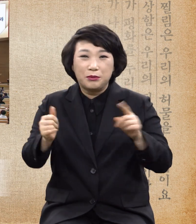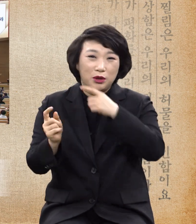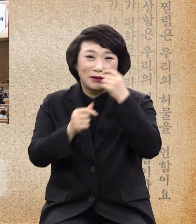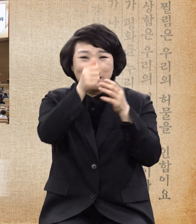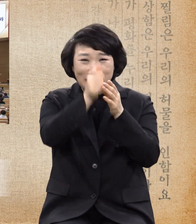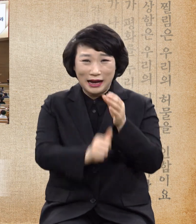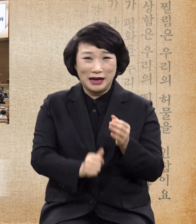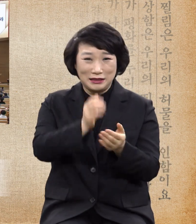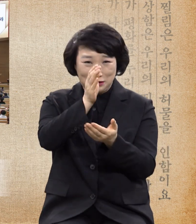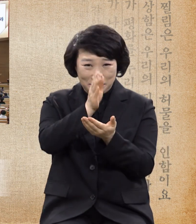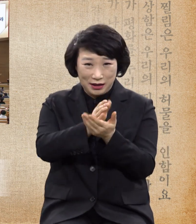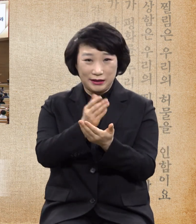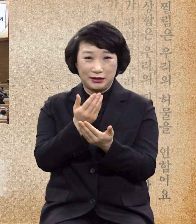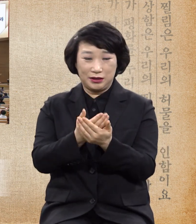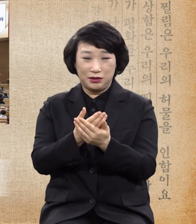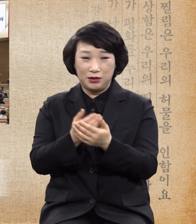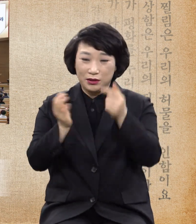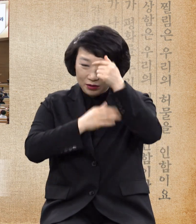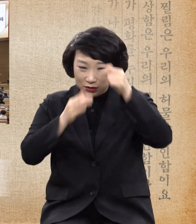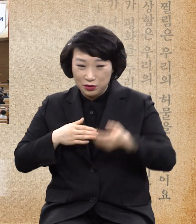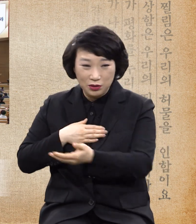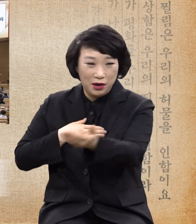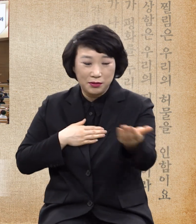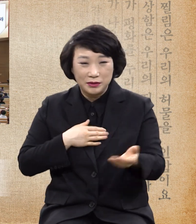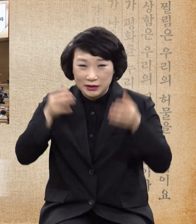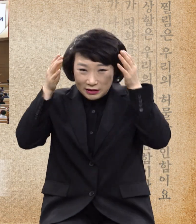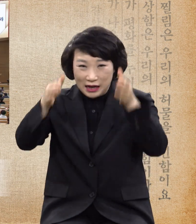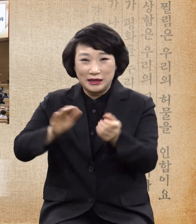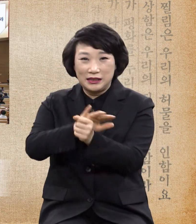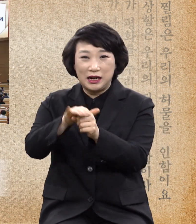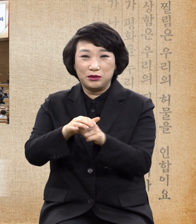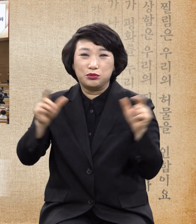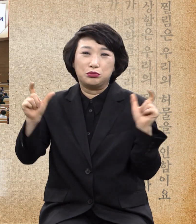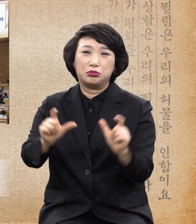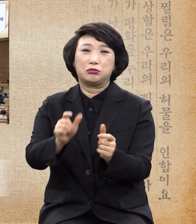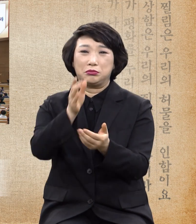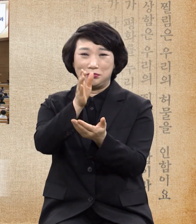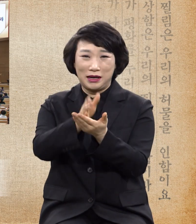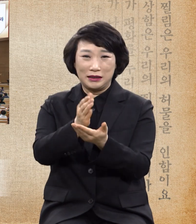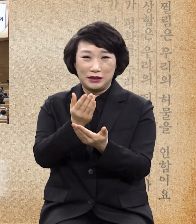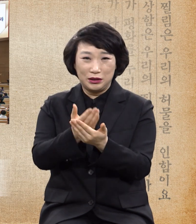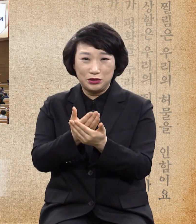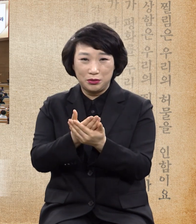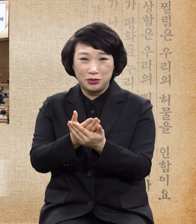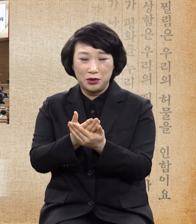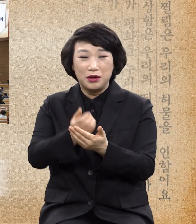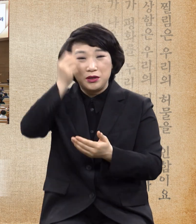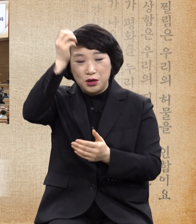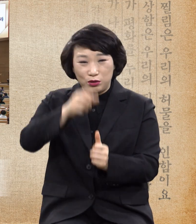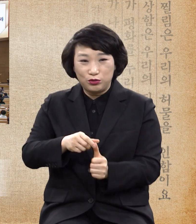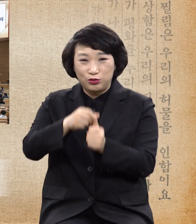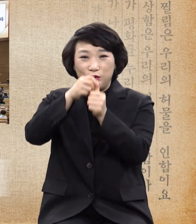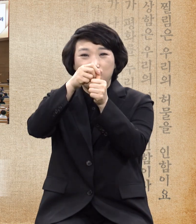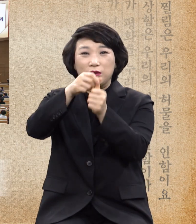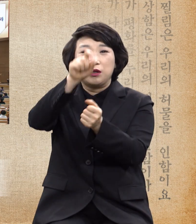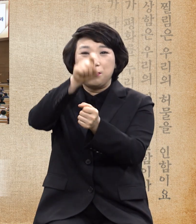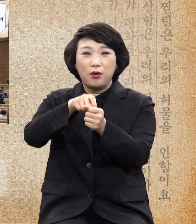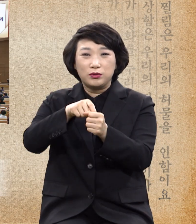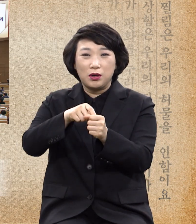성도를 향한 사랑도 중단이 없게 하시고 영혼 불행에 대한 목적도 중단이